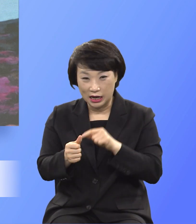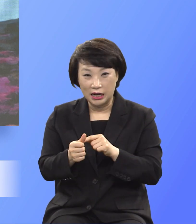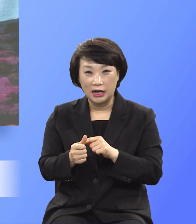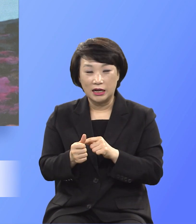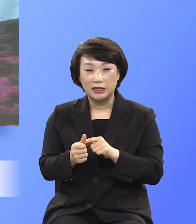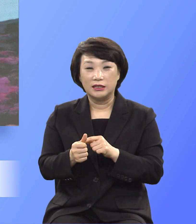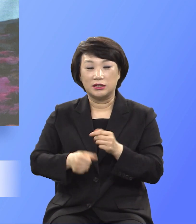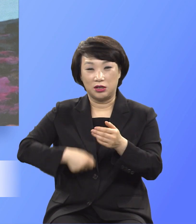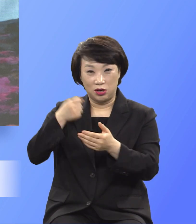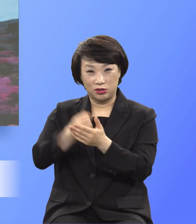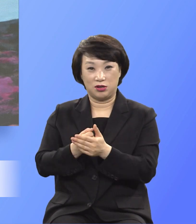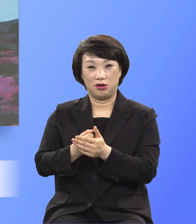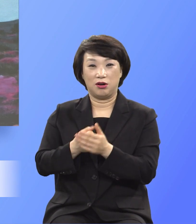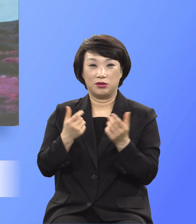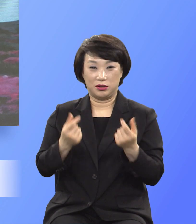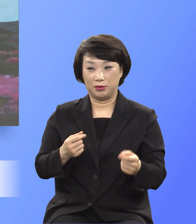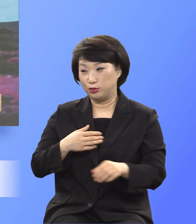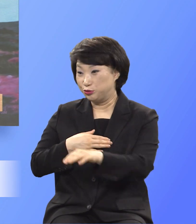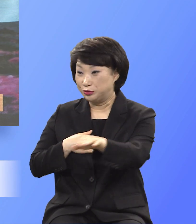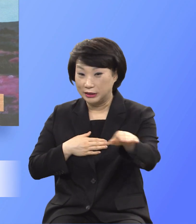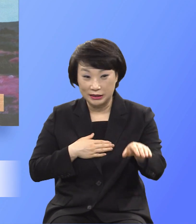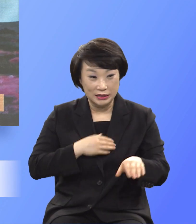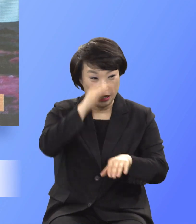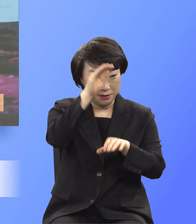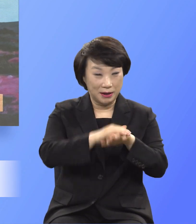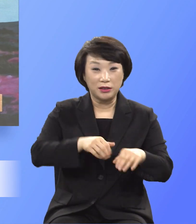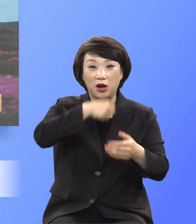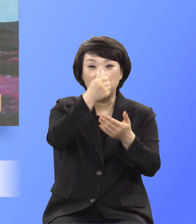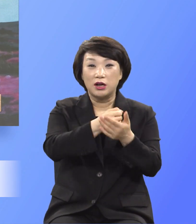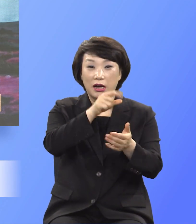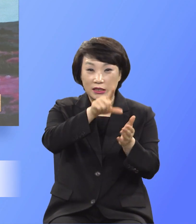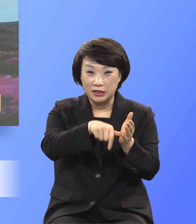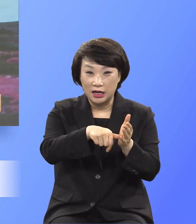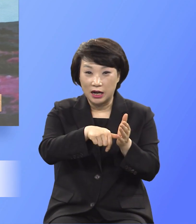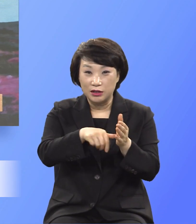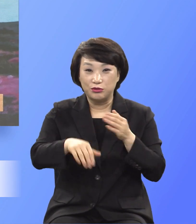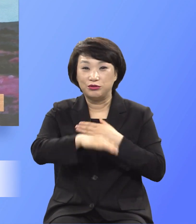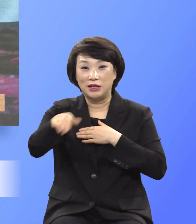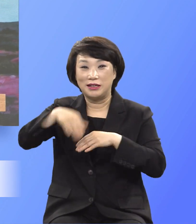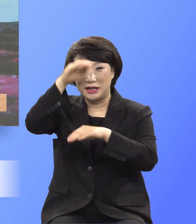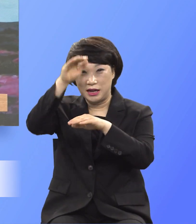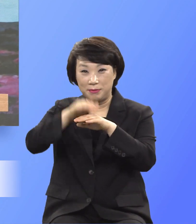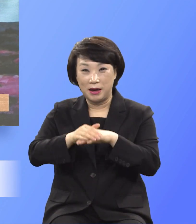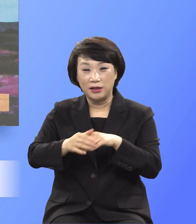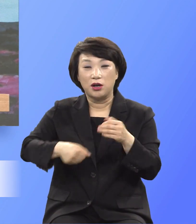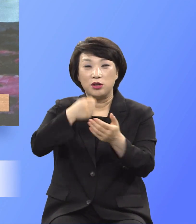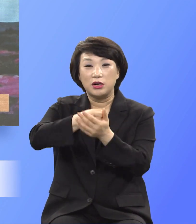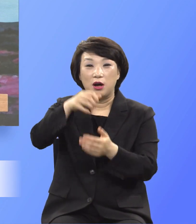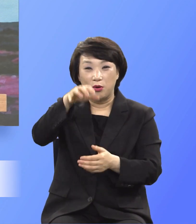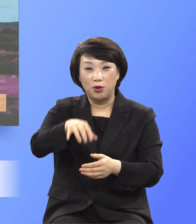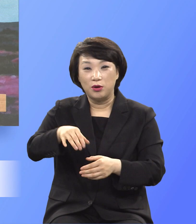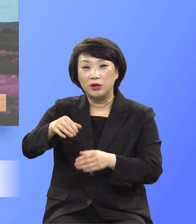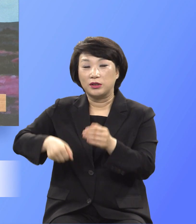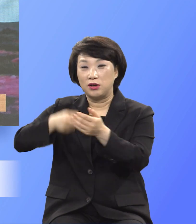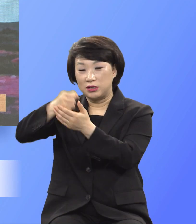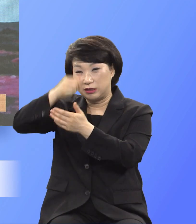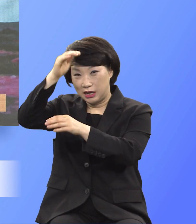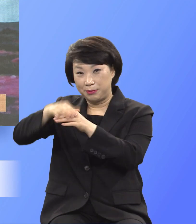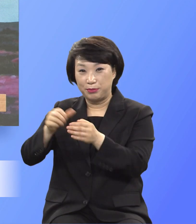우리가 정한 시간에 정한 의린 예배를 정한 예물을 가지고 하나님께